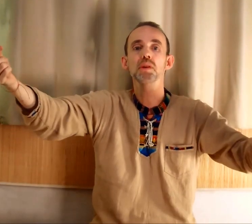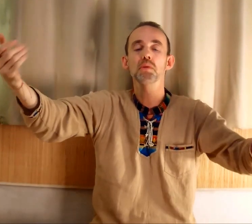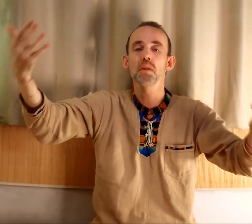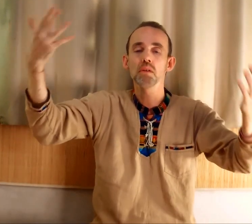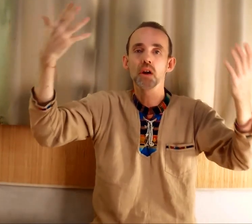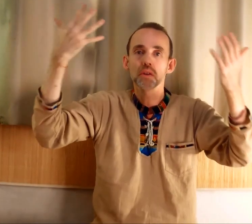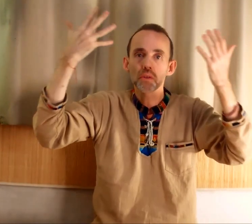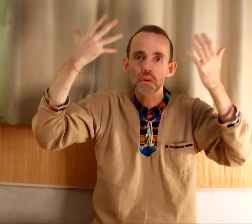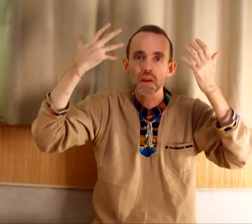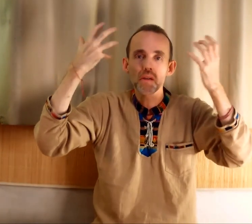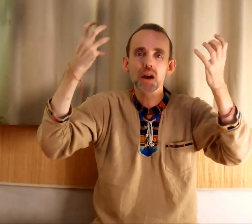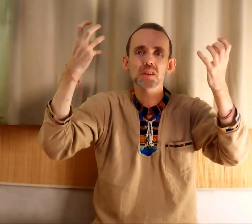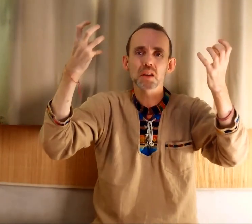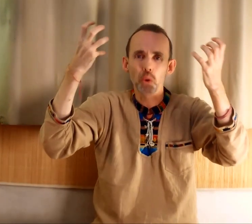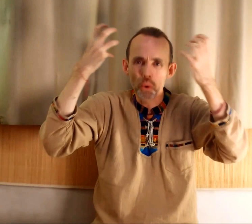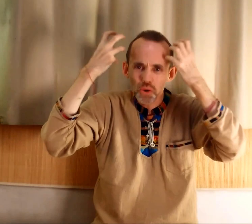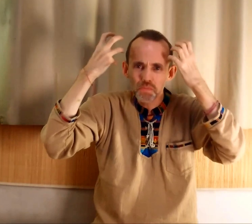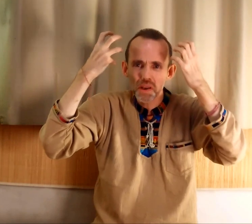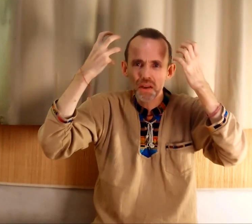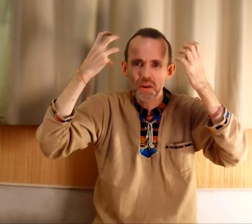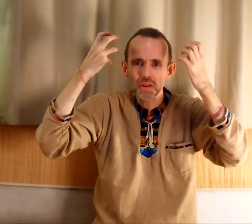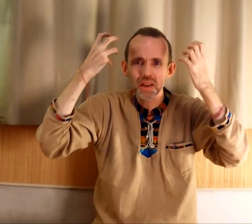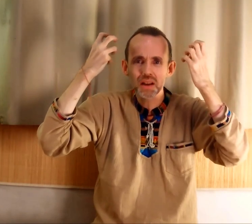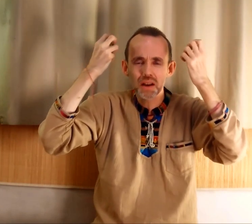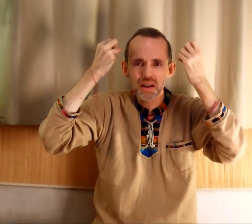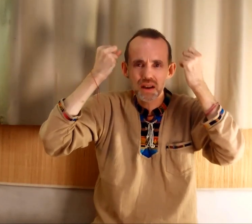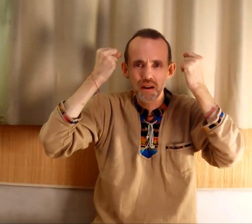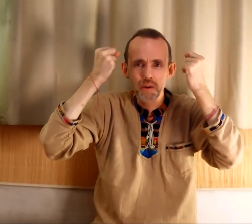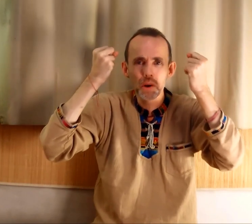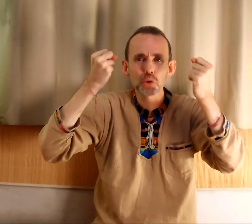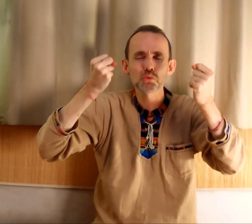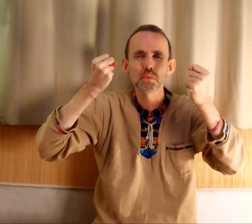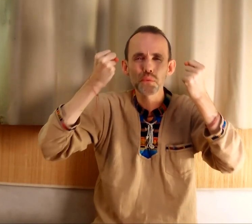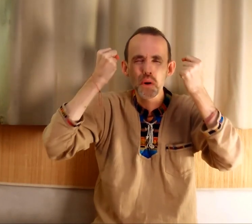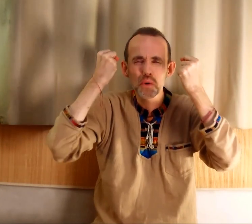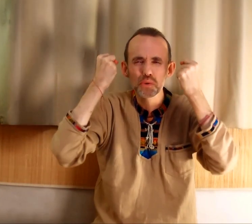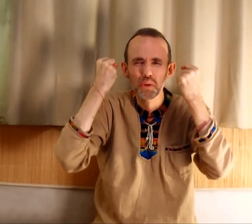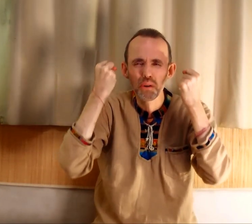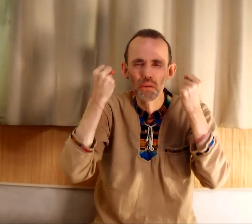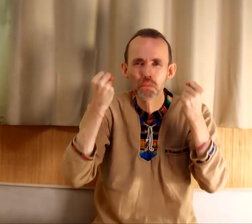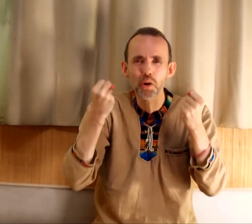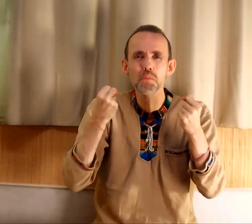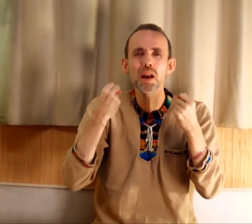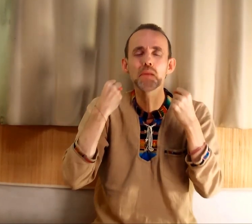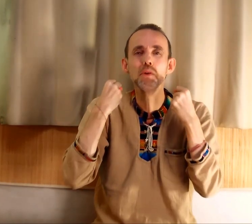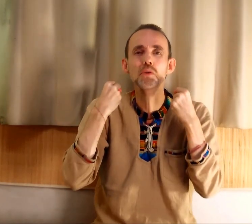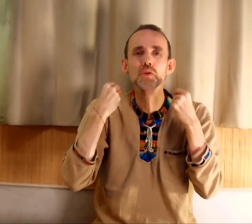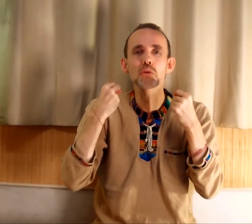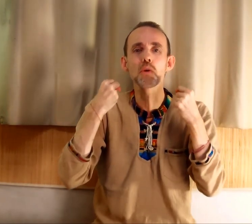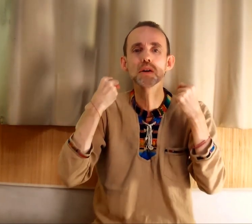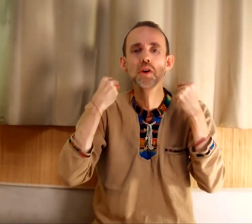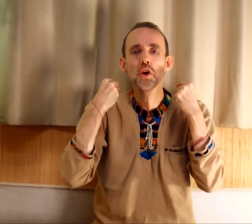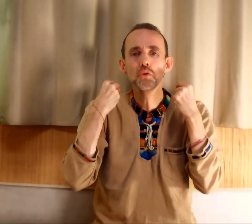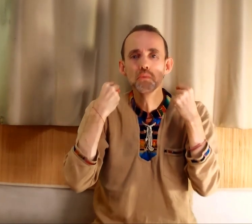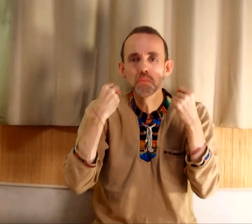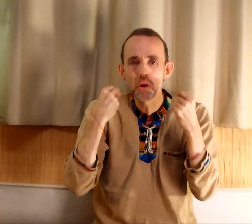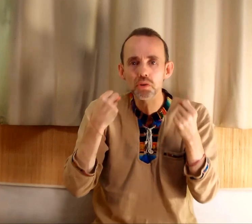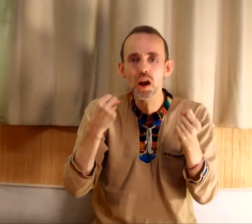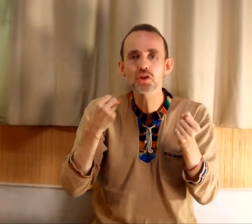tout simplement, tant qu'il va y avoir ces grosses pierres dans leur tête, mais leurs souffrances, leurs problèmes, leurs angoisses, de manque d